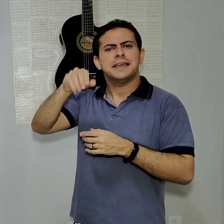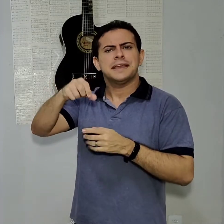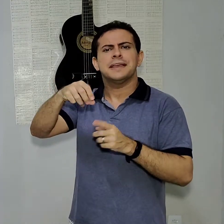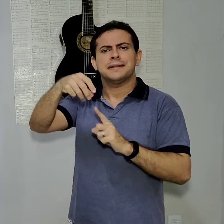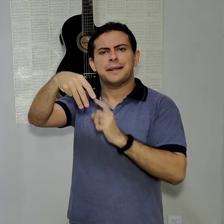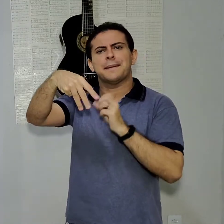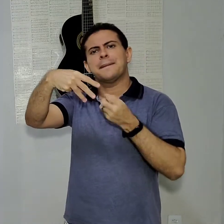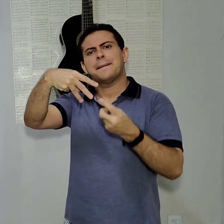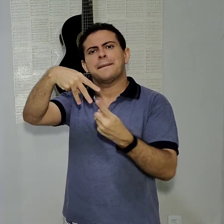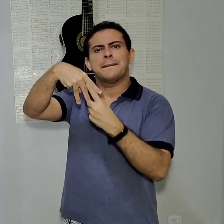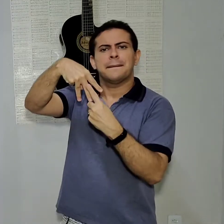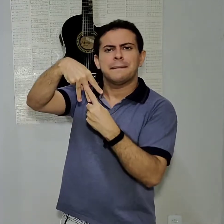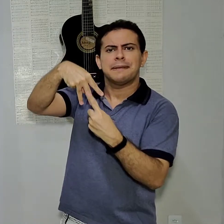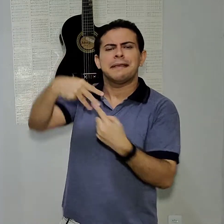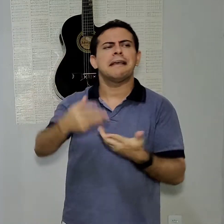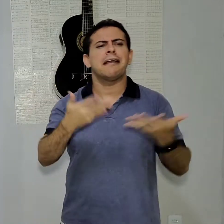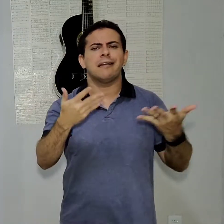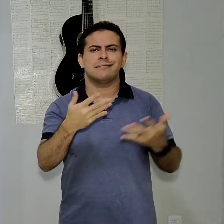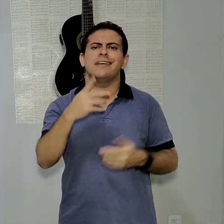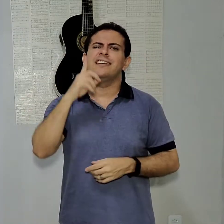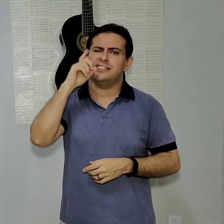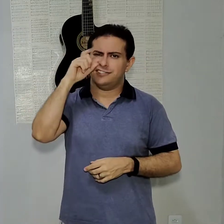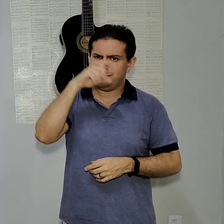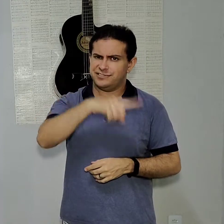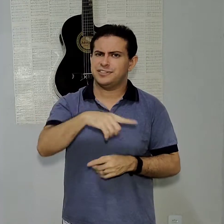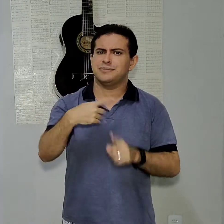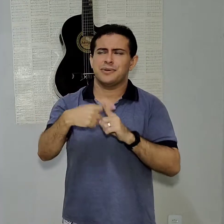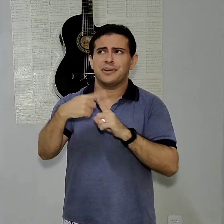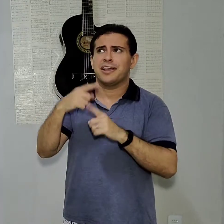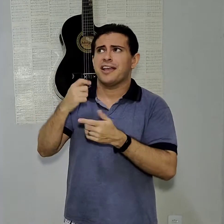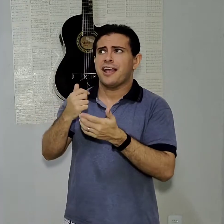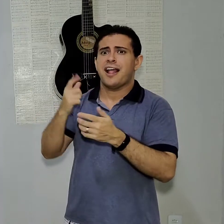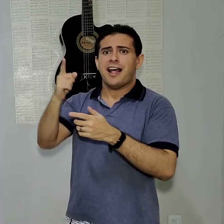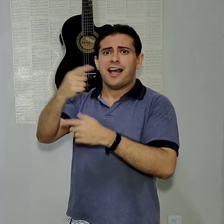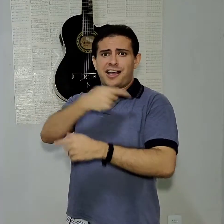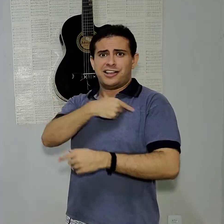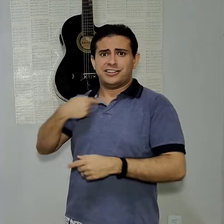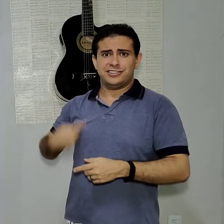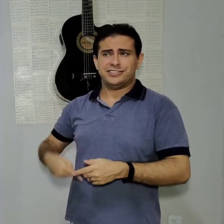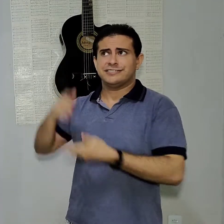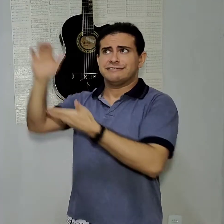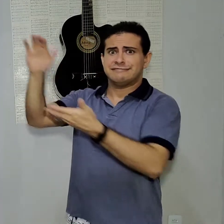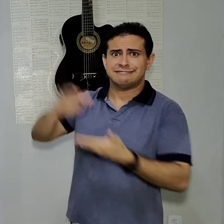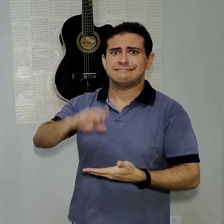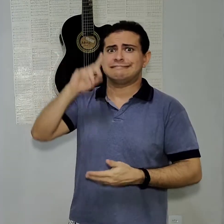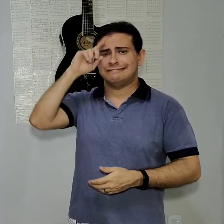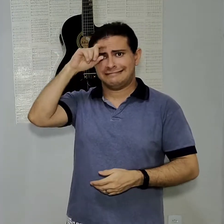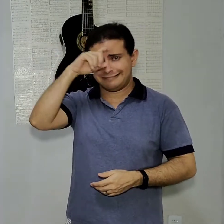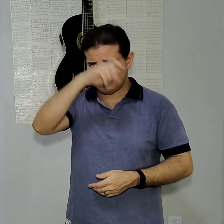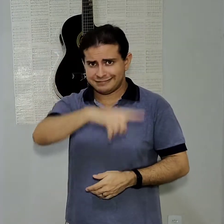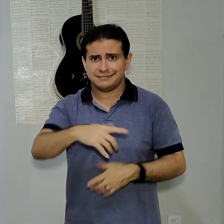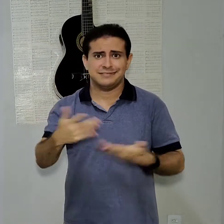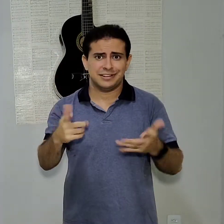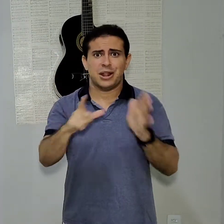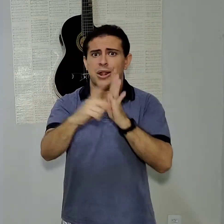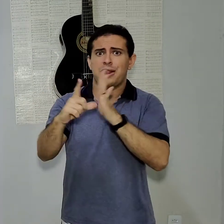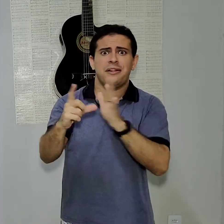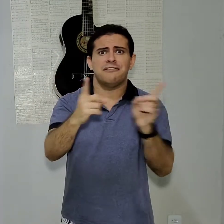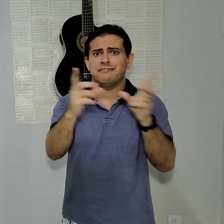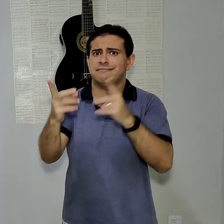difícil para indicar aparelhos importados, né? Por conta da pandemia, e está muito difícil fazer as importações. Então, eles estão bem caros. E